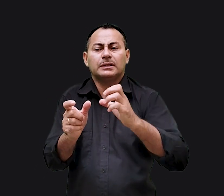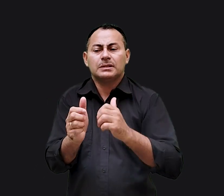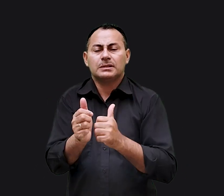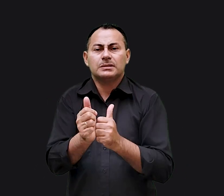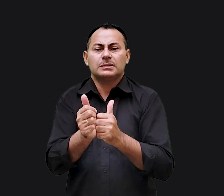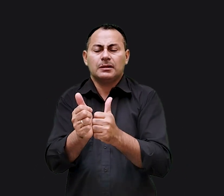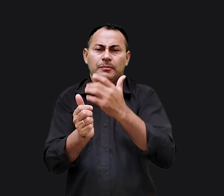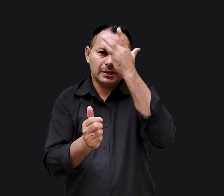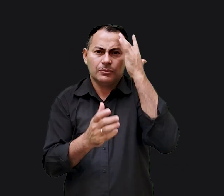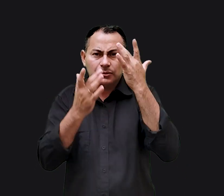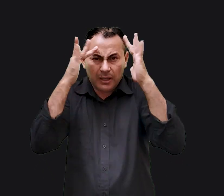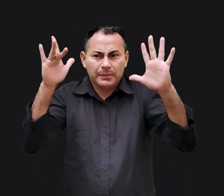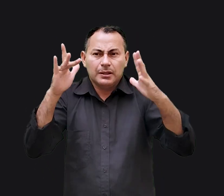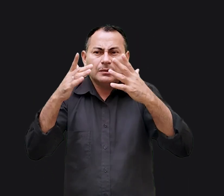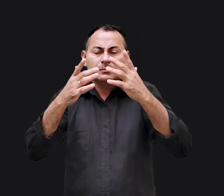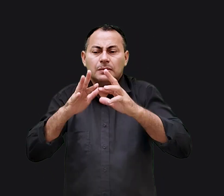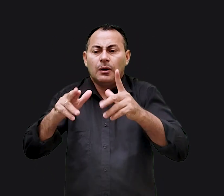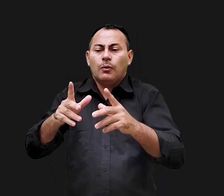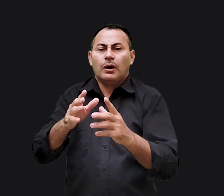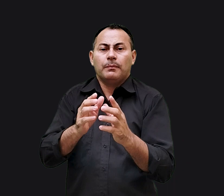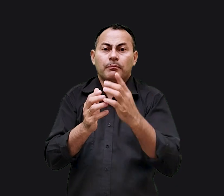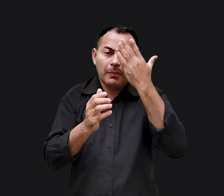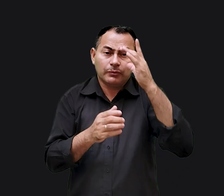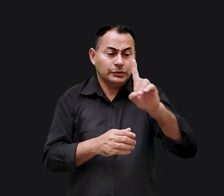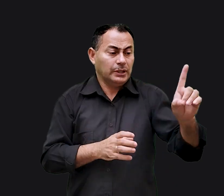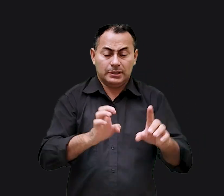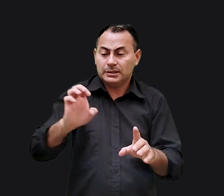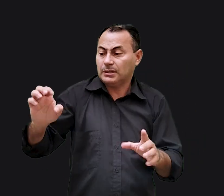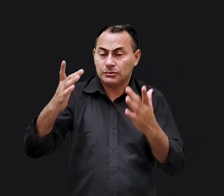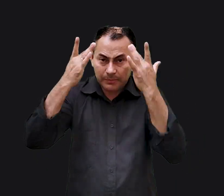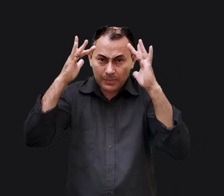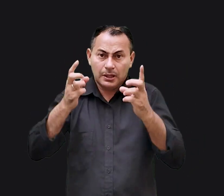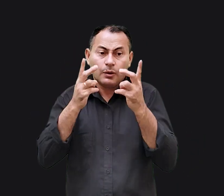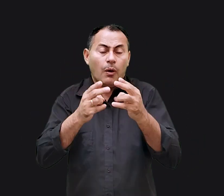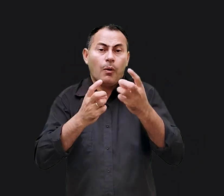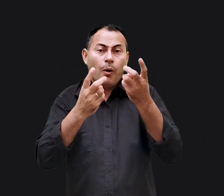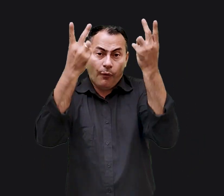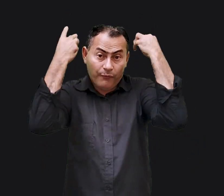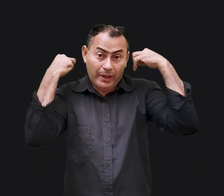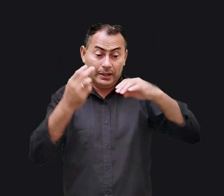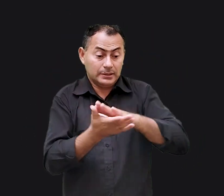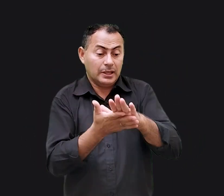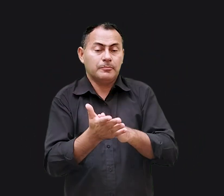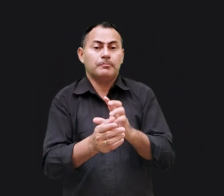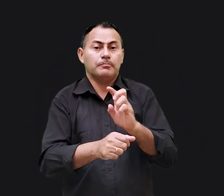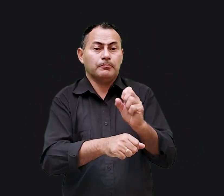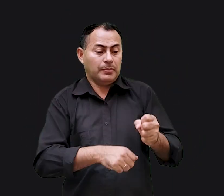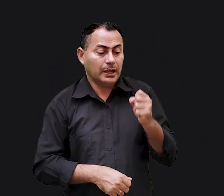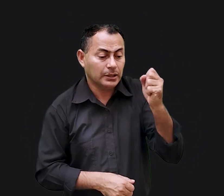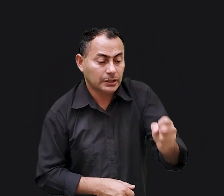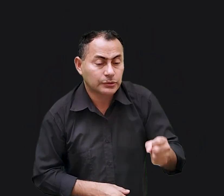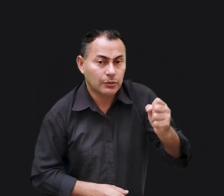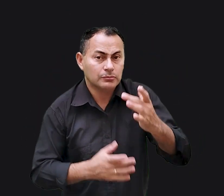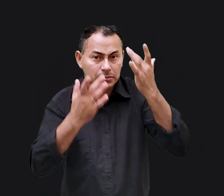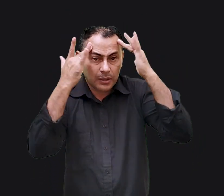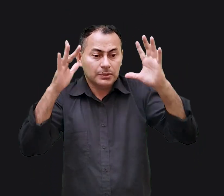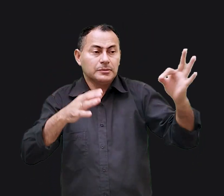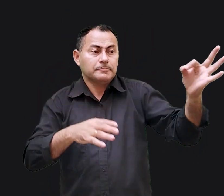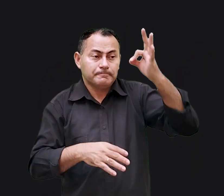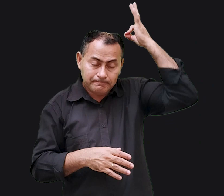sentido de cego. As pessoas não sabiam diferenciar a mão direita da esquerda. Eram como ovelhas sem pastor. Não sabiam nada, estavam